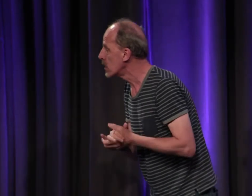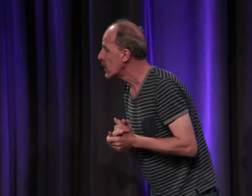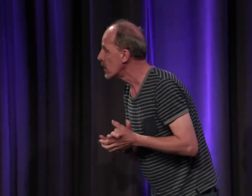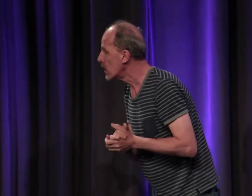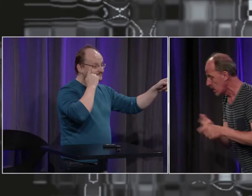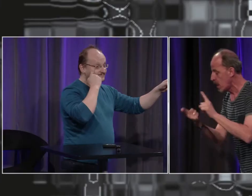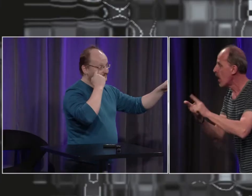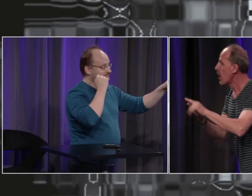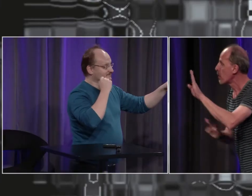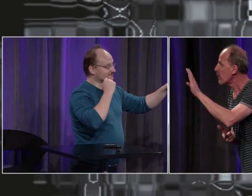une question au niveau de